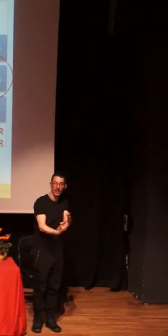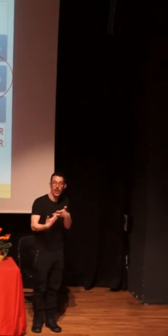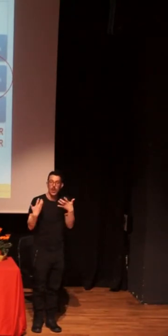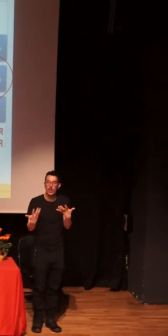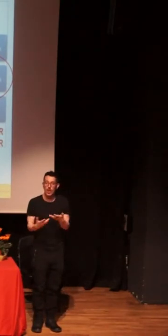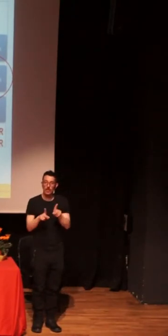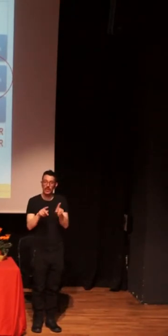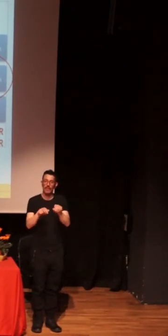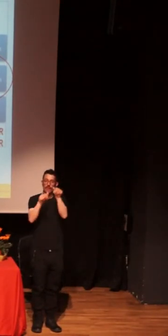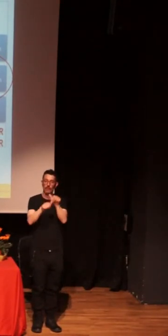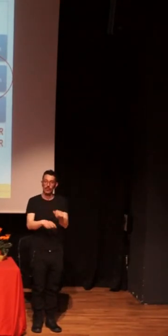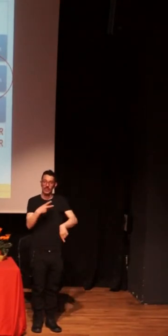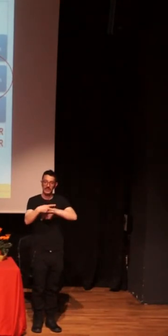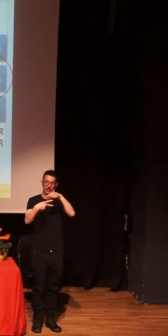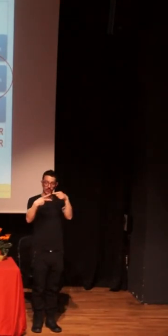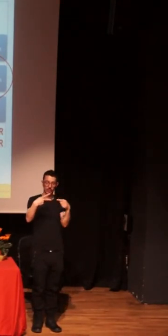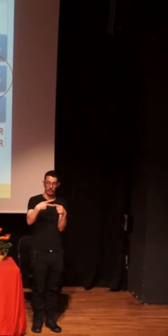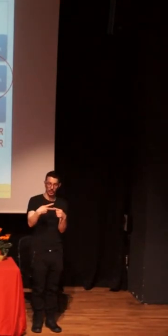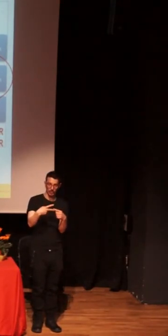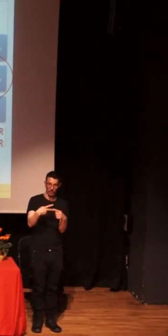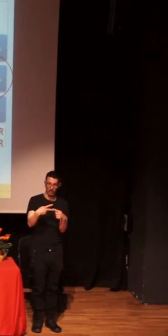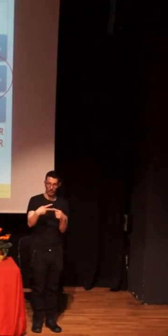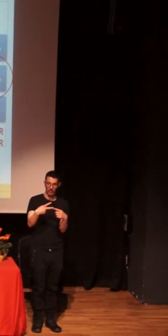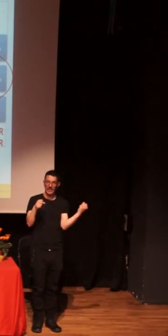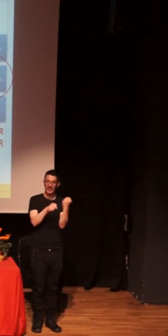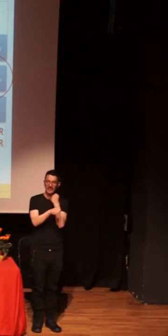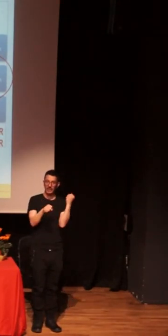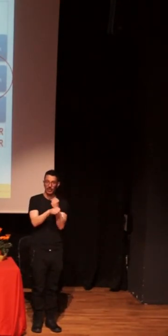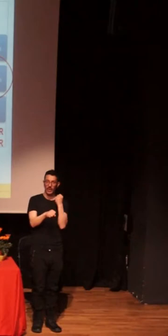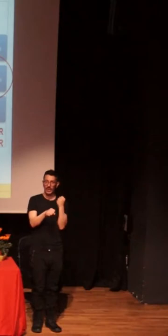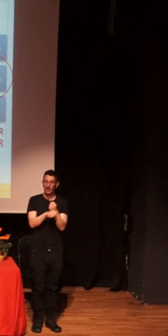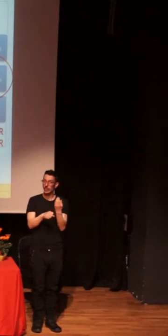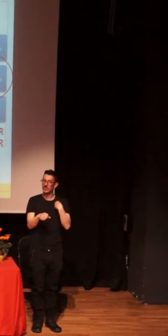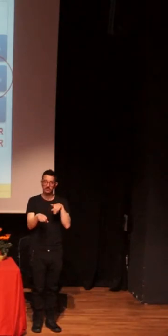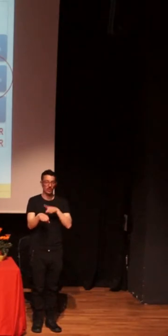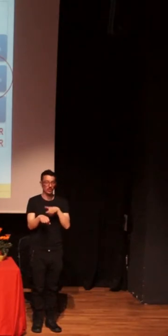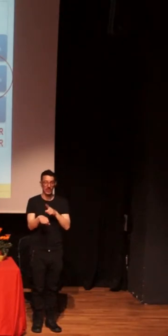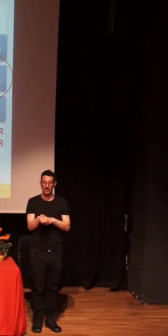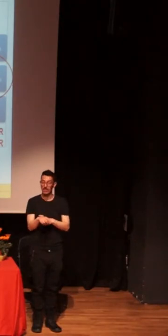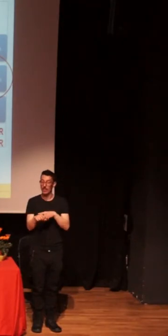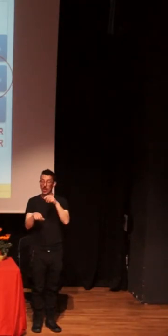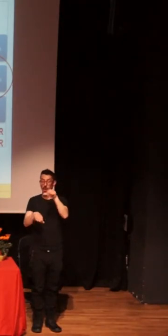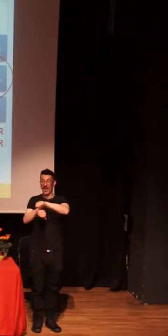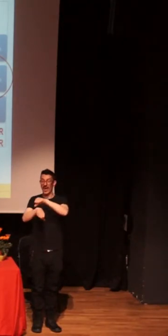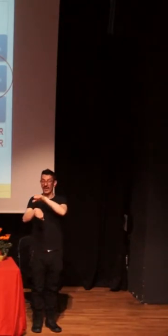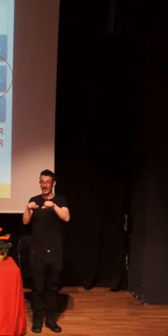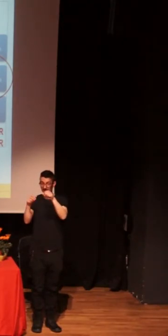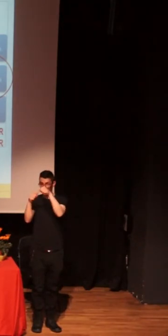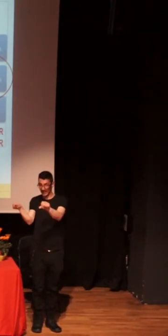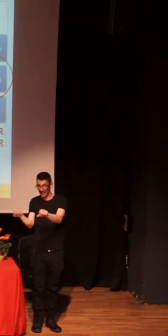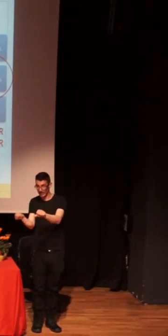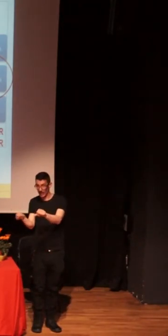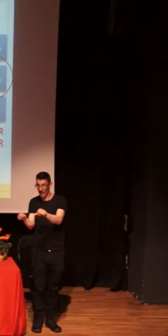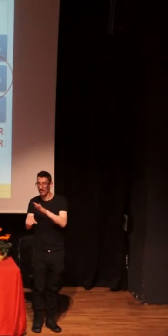fundamentalmente trabajando simultáneamente estos tres aspectos. Estigma a través de la sensibilización hacia la sociedad,